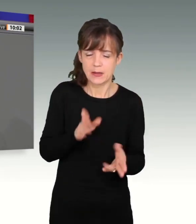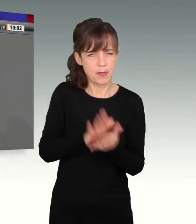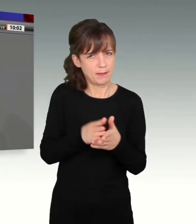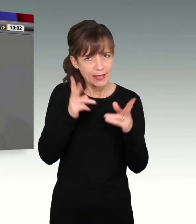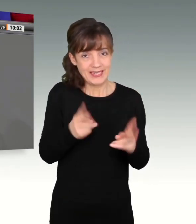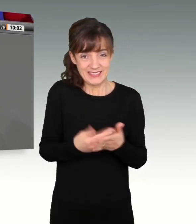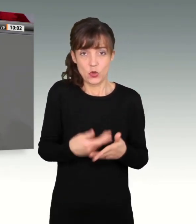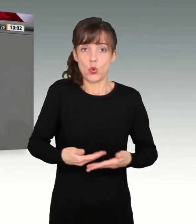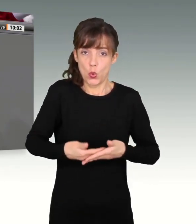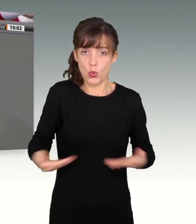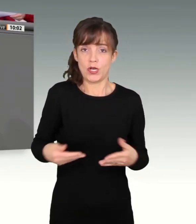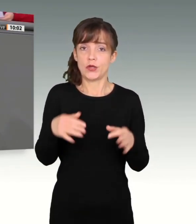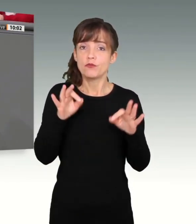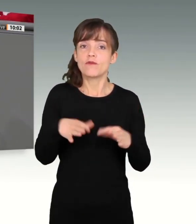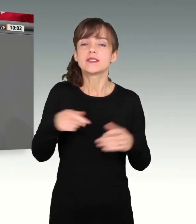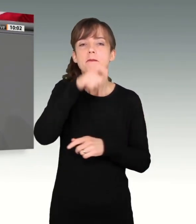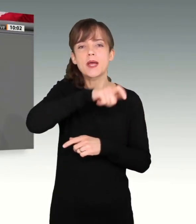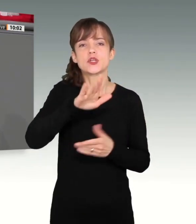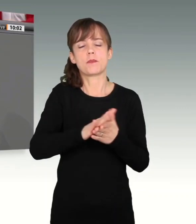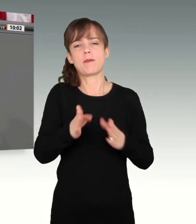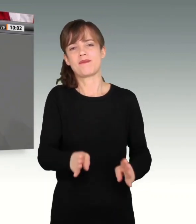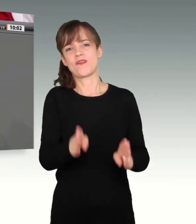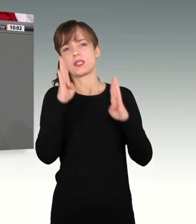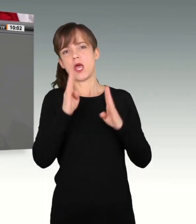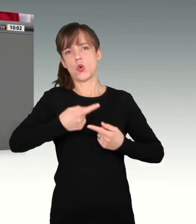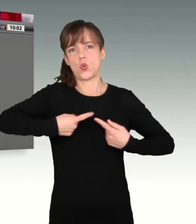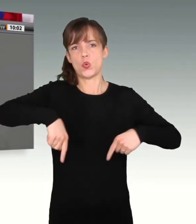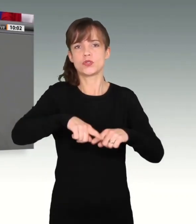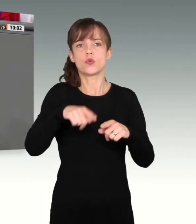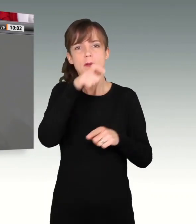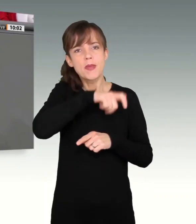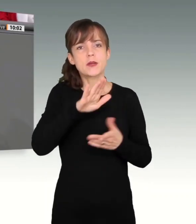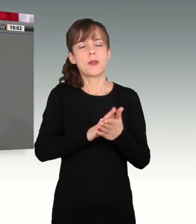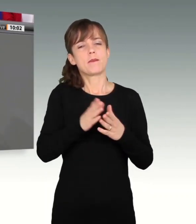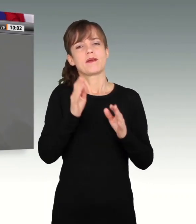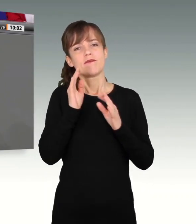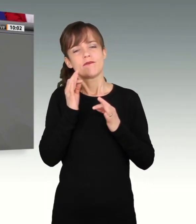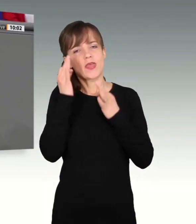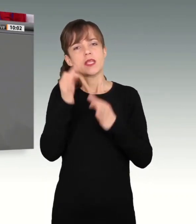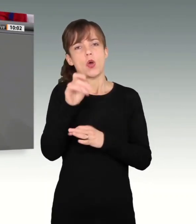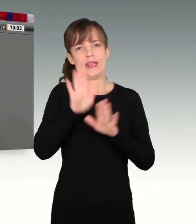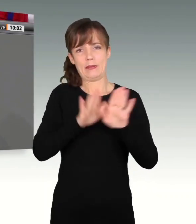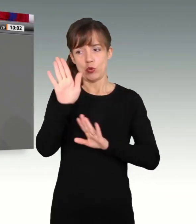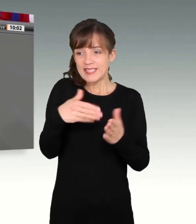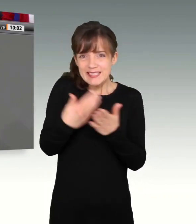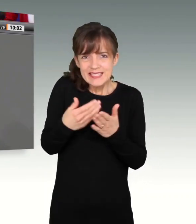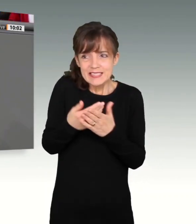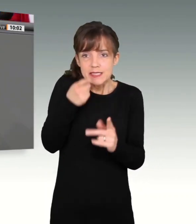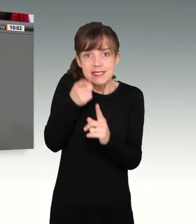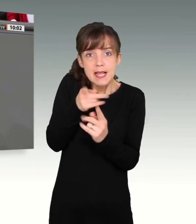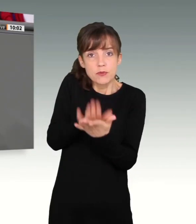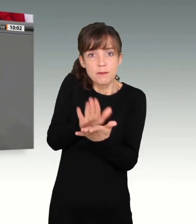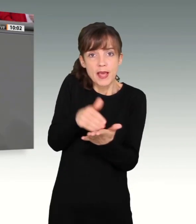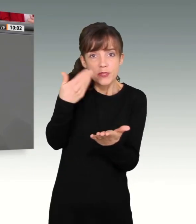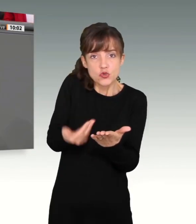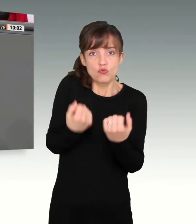dafür, dass die Menschen uns vertrauen und dass sie der Demokratie vertrauen. Das gemeinsam zu stärken, darum geht es auch.